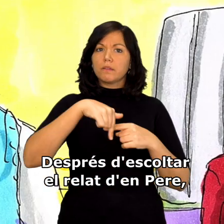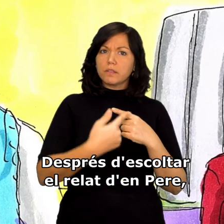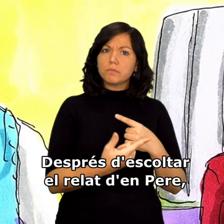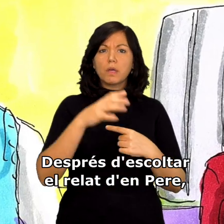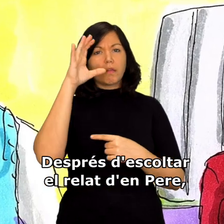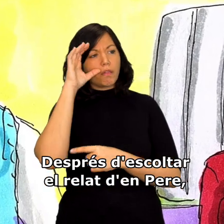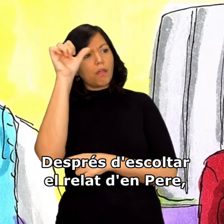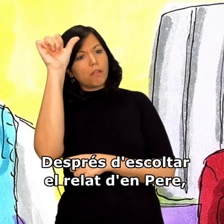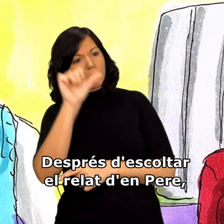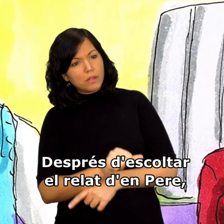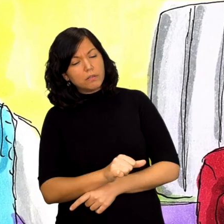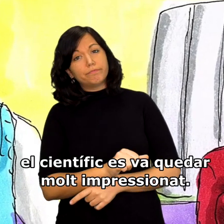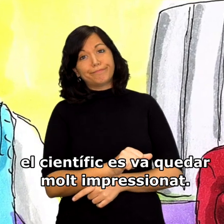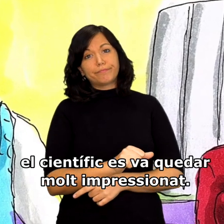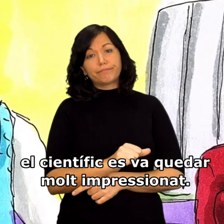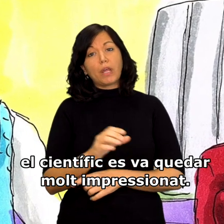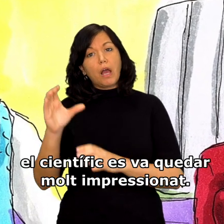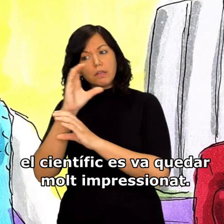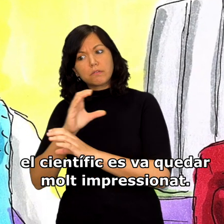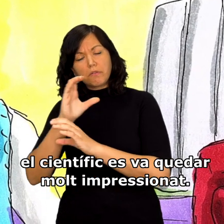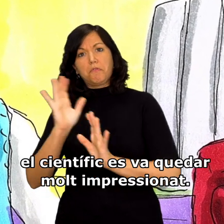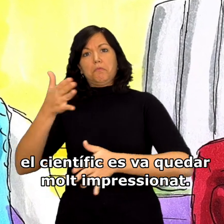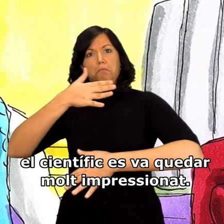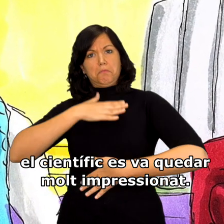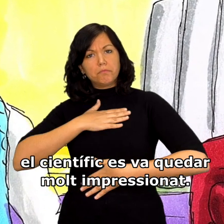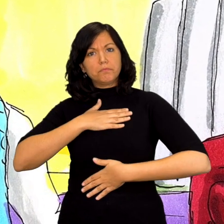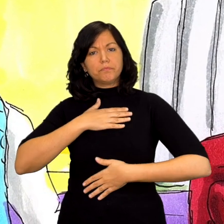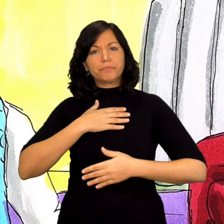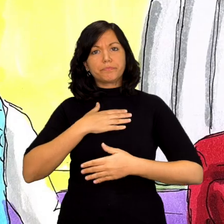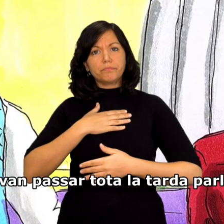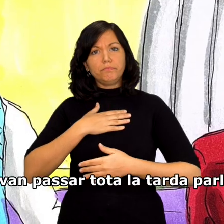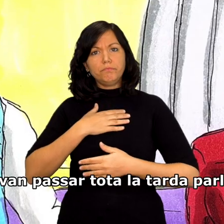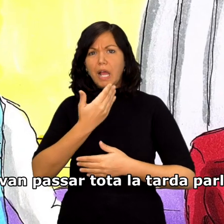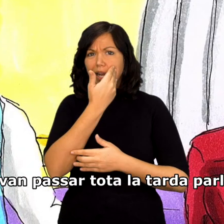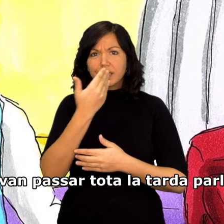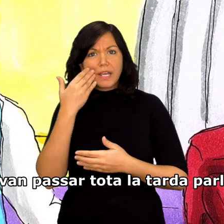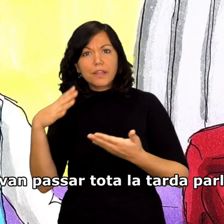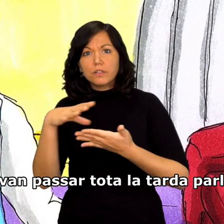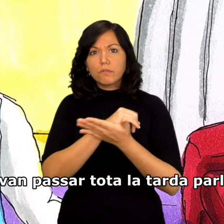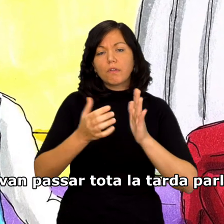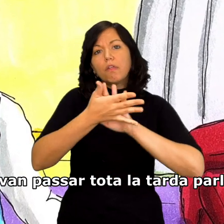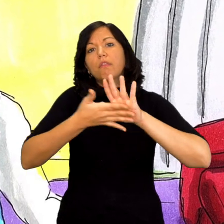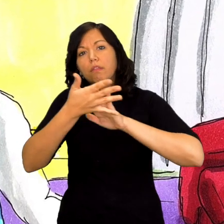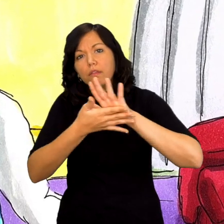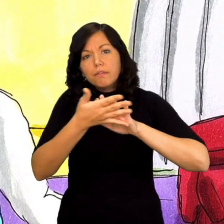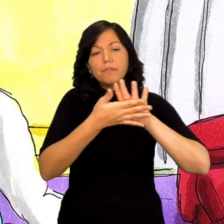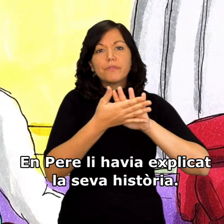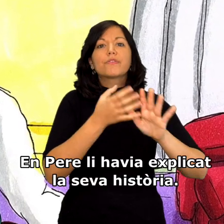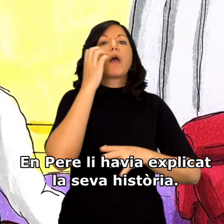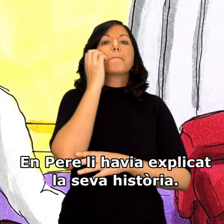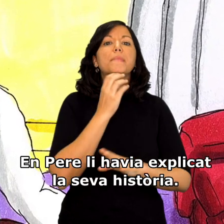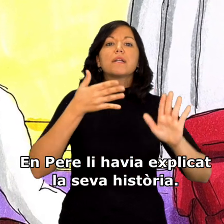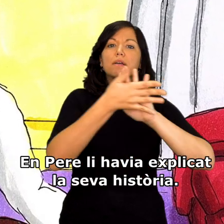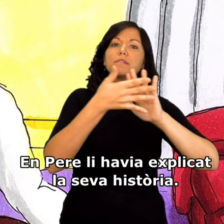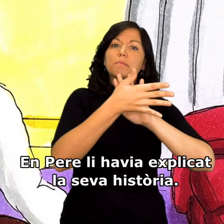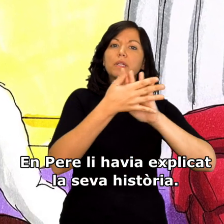Després d'escoltar el relat d'en Pere, el científic es va quedar molt impressionat. Es van passar tota la tarda parlant. En